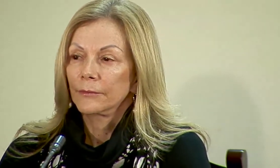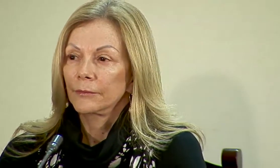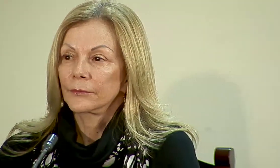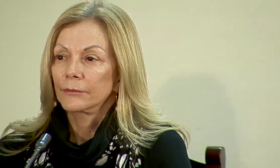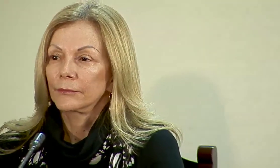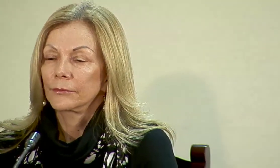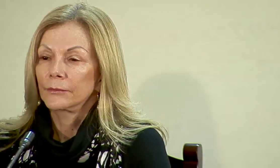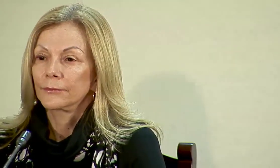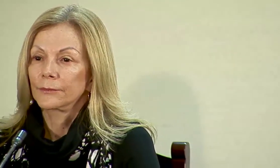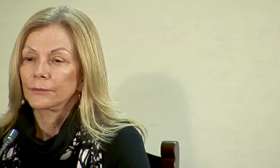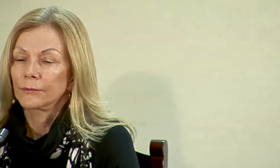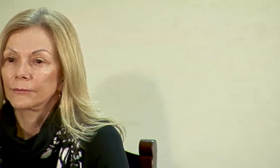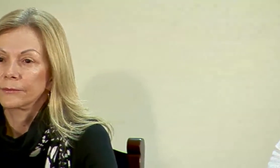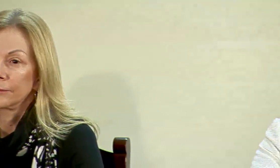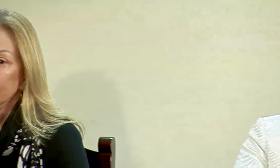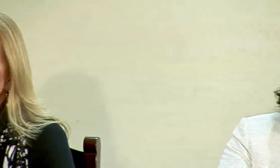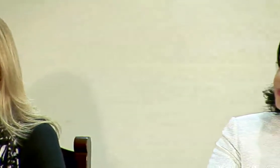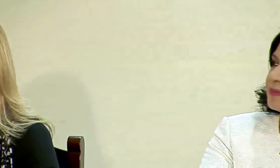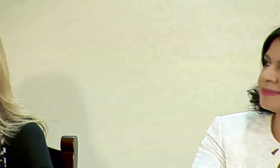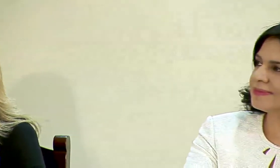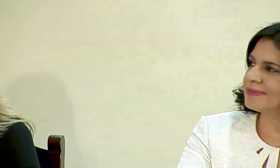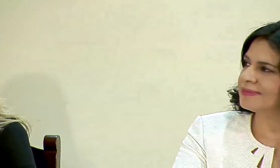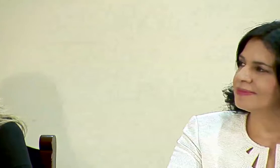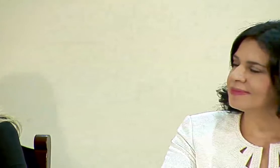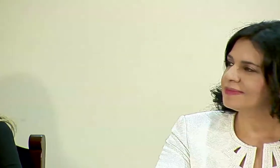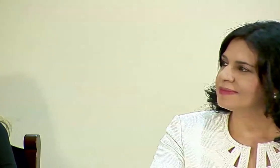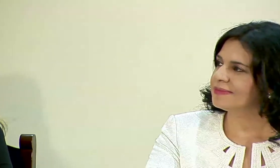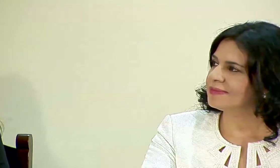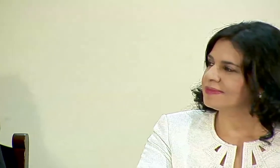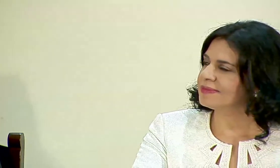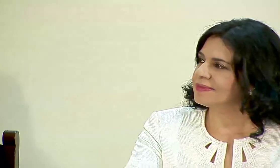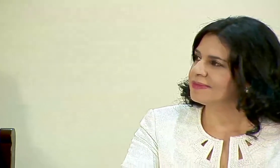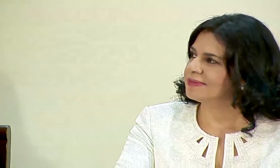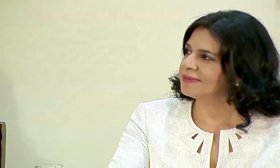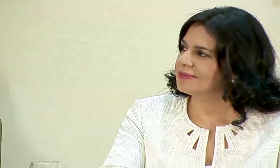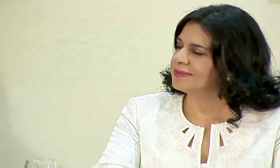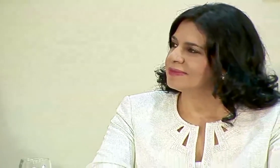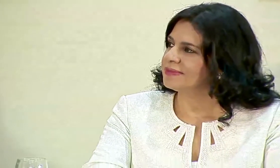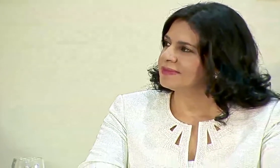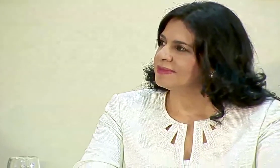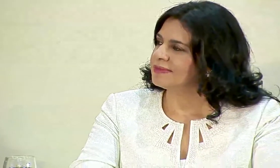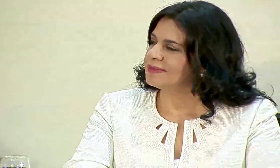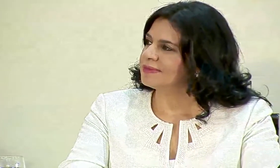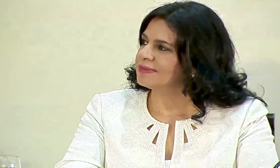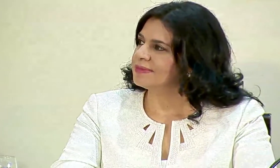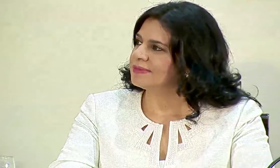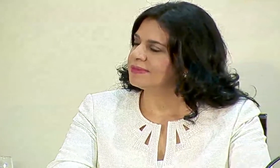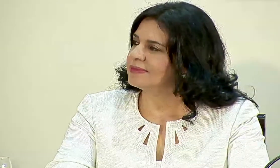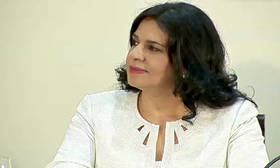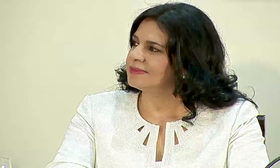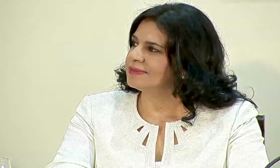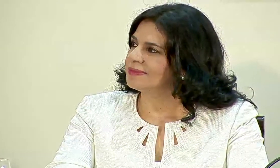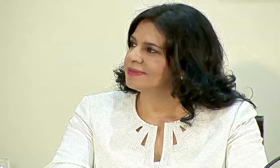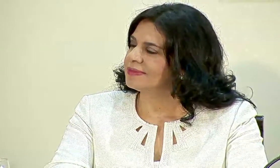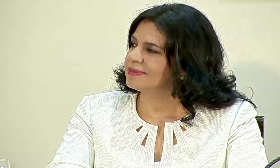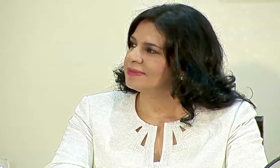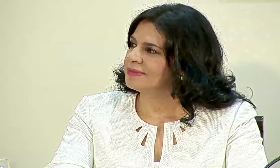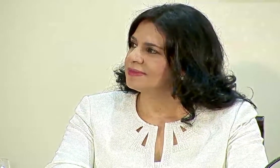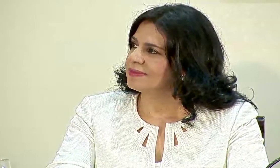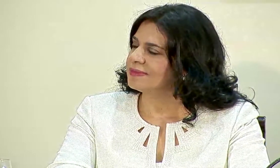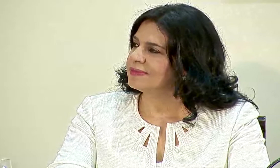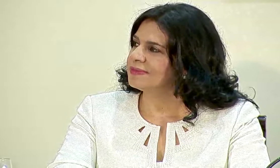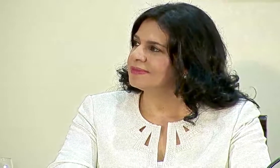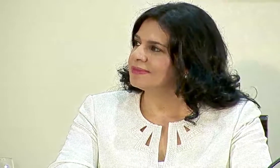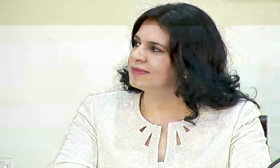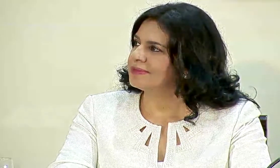respetan en un gobierno que trabaja coordinadamente, la señora ministra Sánchez asumirá su cargo en ocho